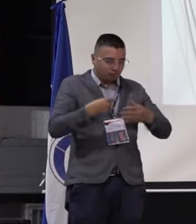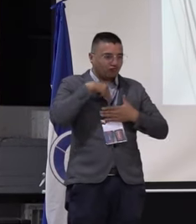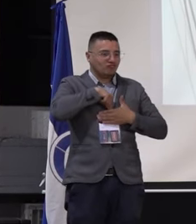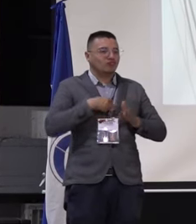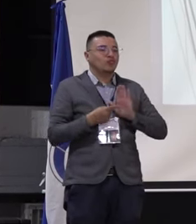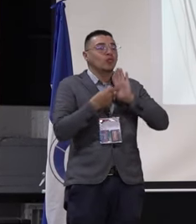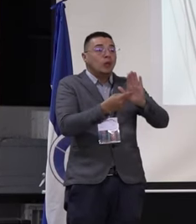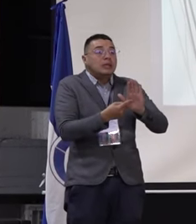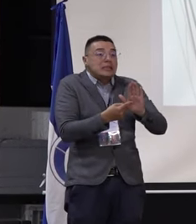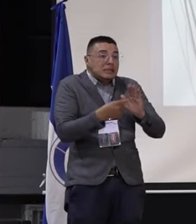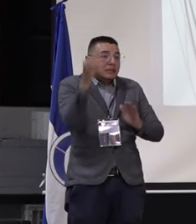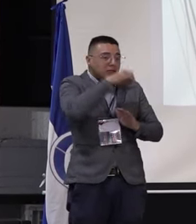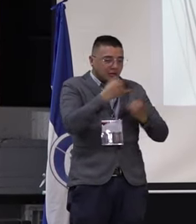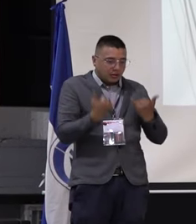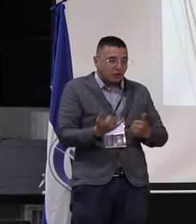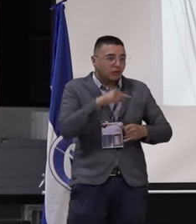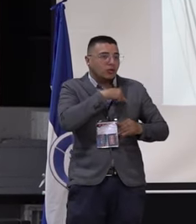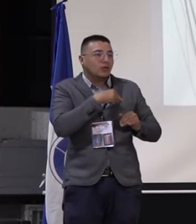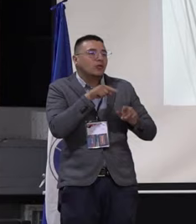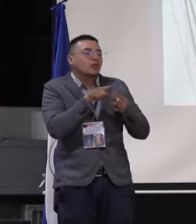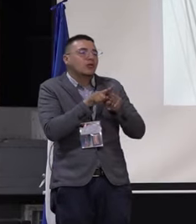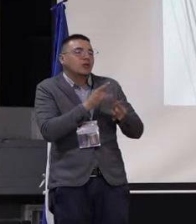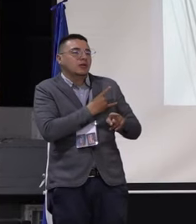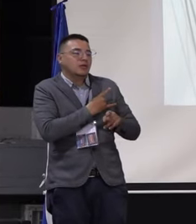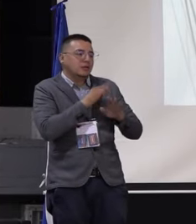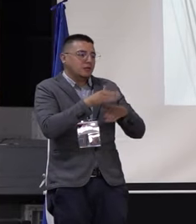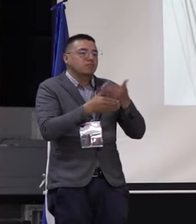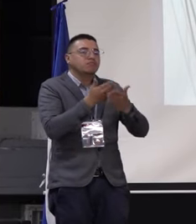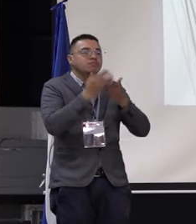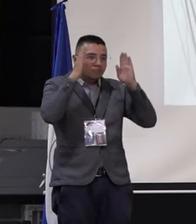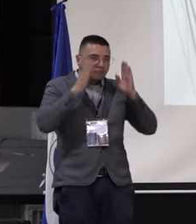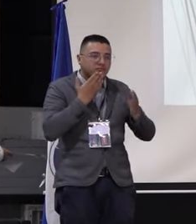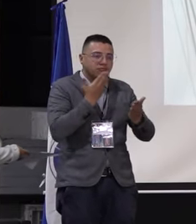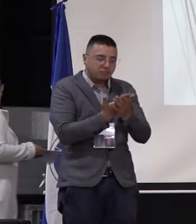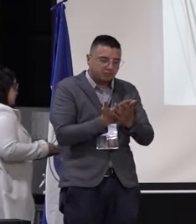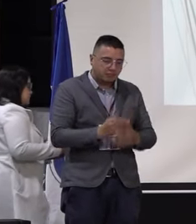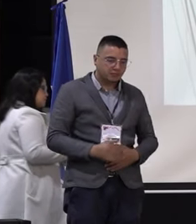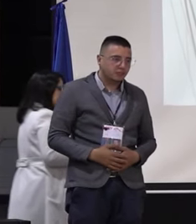de los diferentes escenarios, construye también universidad y construye país. Muchas gracias.